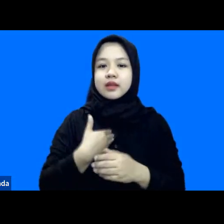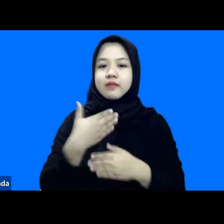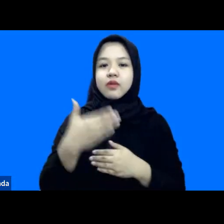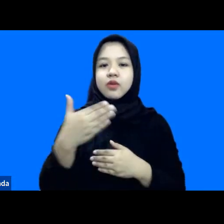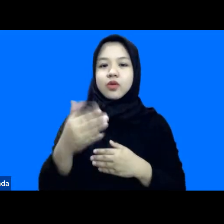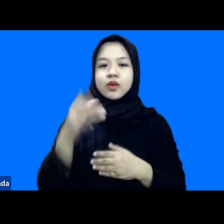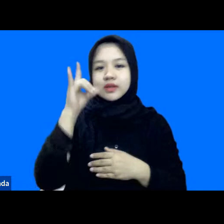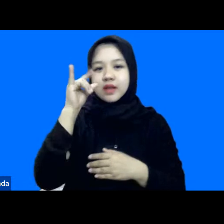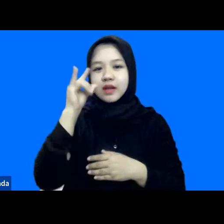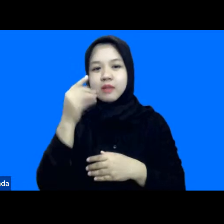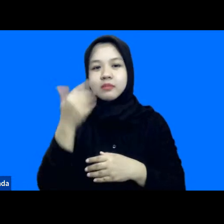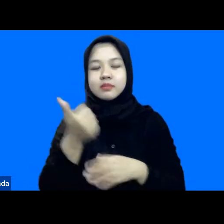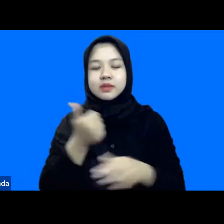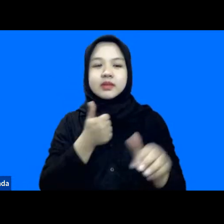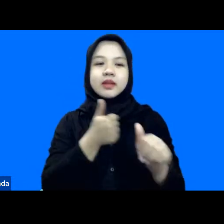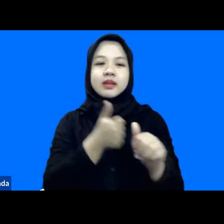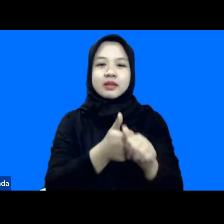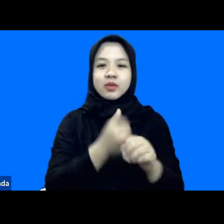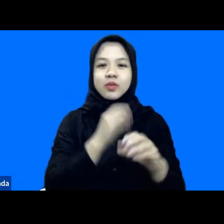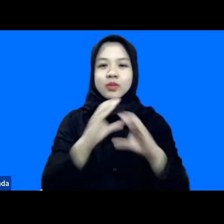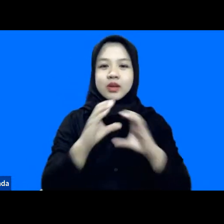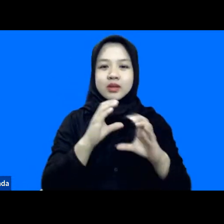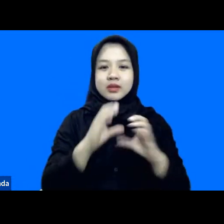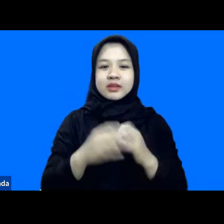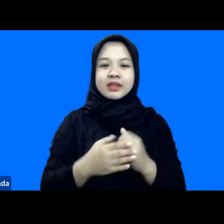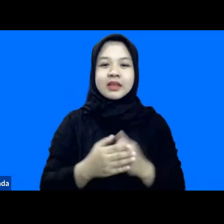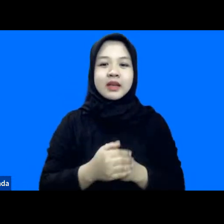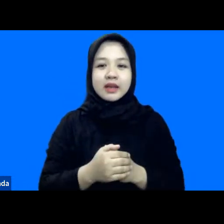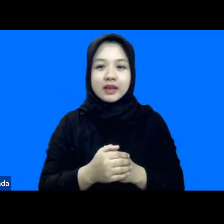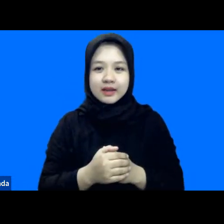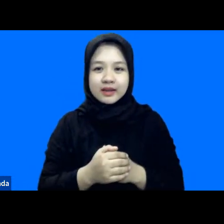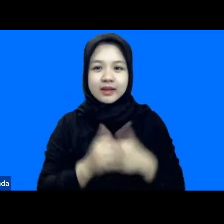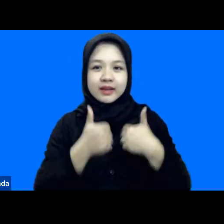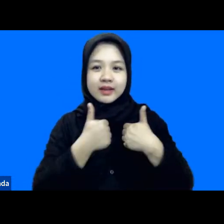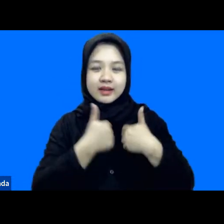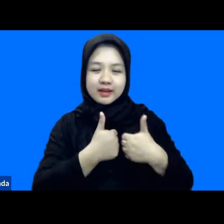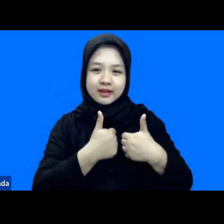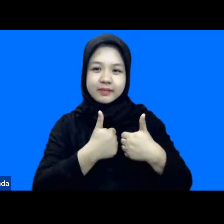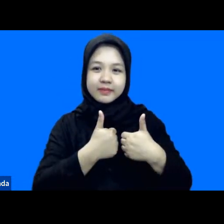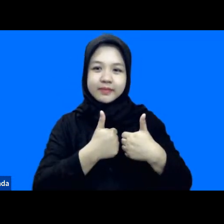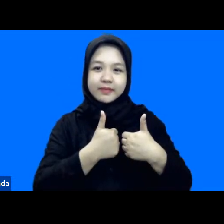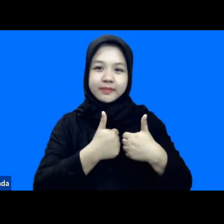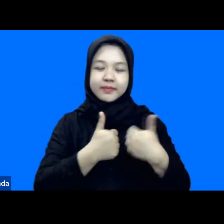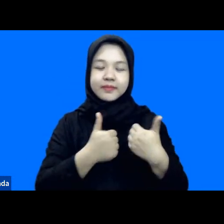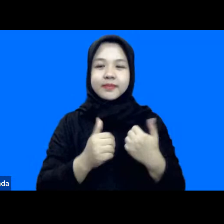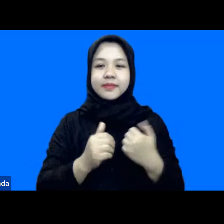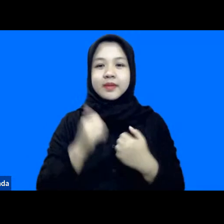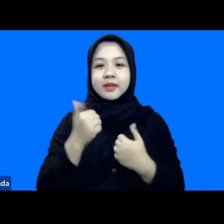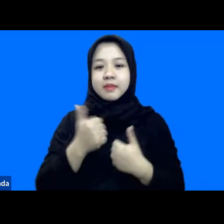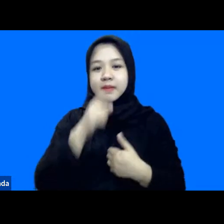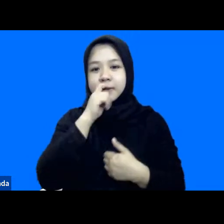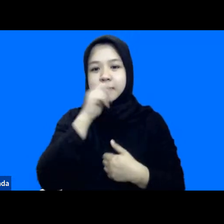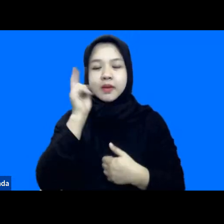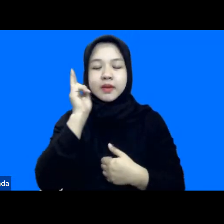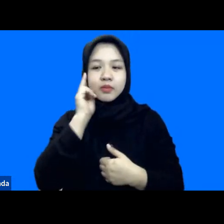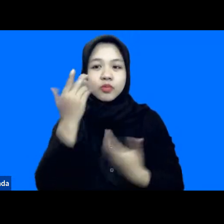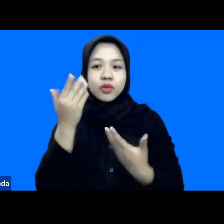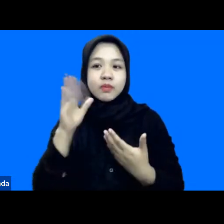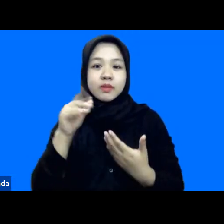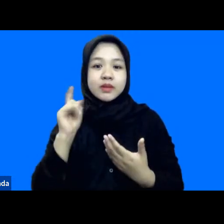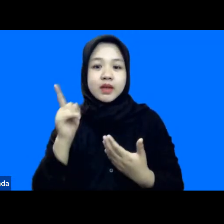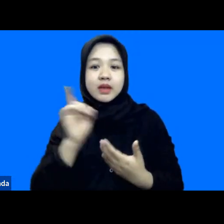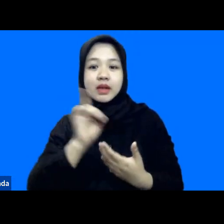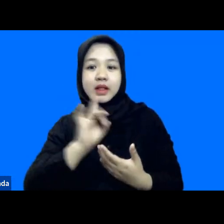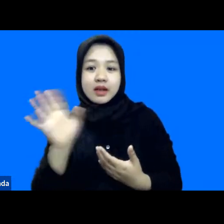Instagramnya biar bisa lebih ini komunikasi silahkan baik Bapak Ibu mungkin masih ada yang lain